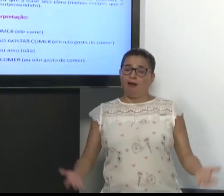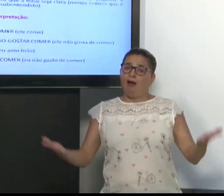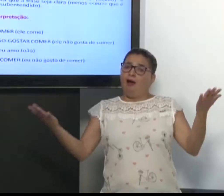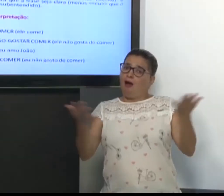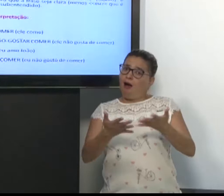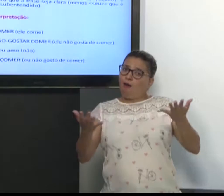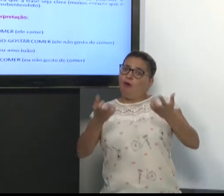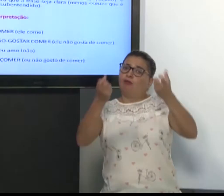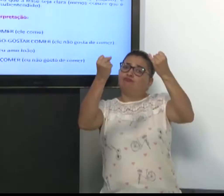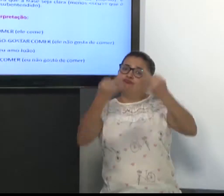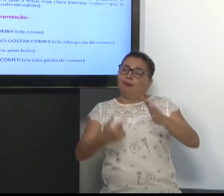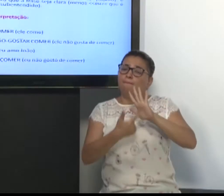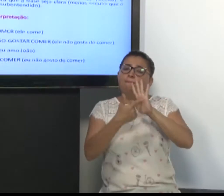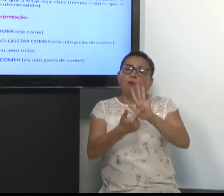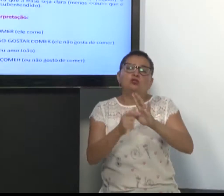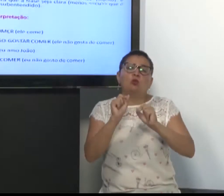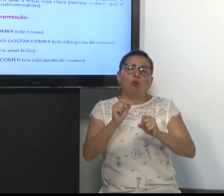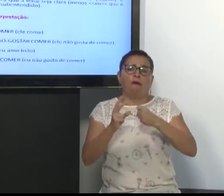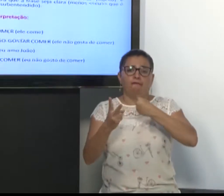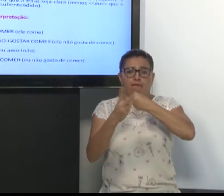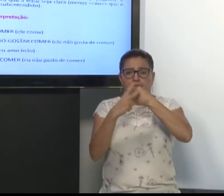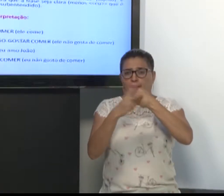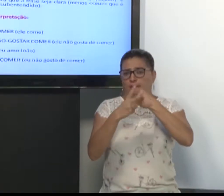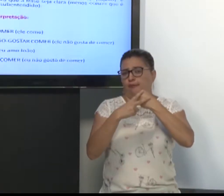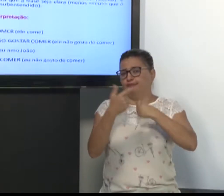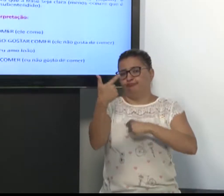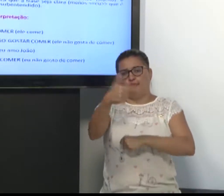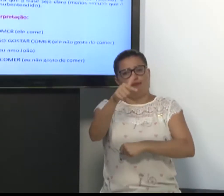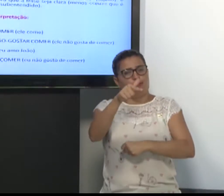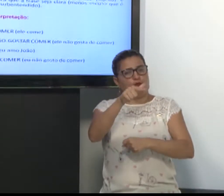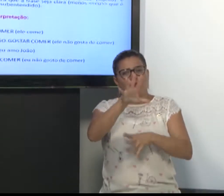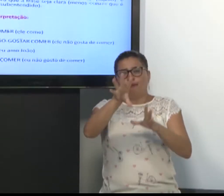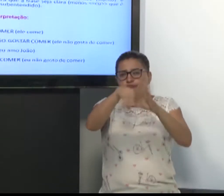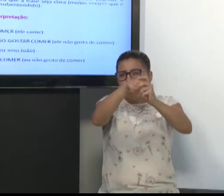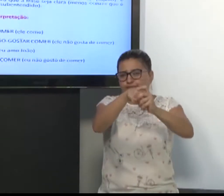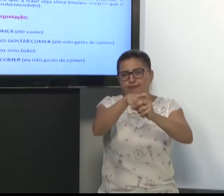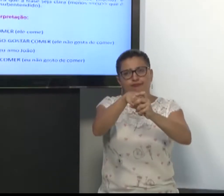vocês agora os verbos que não incorporam aos pronomes pessoais.